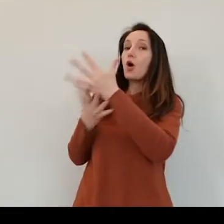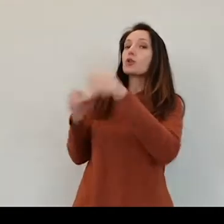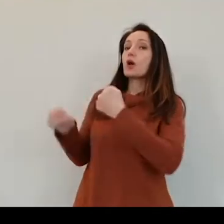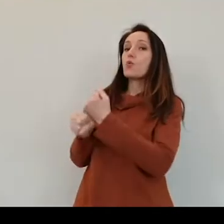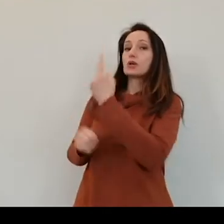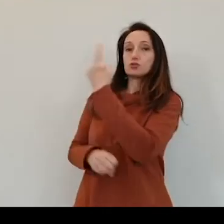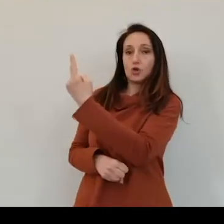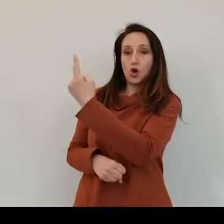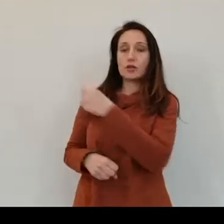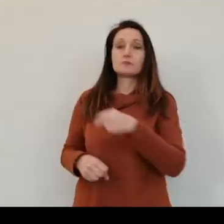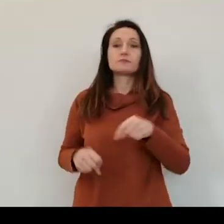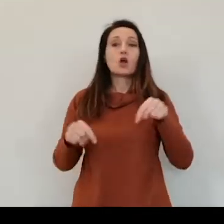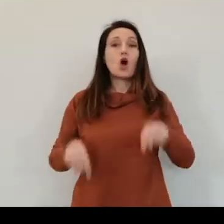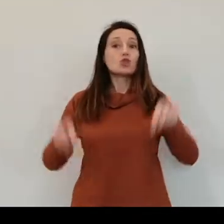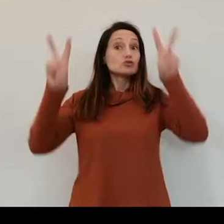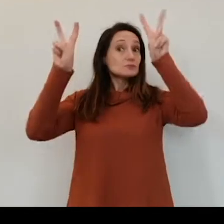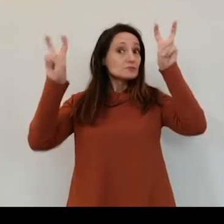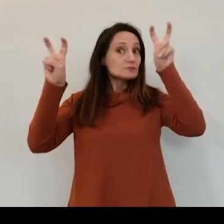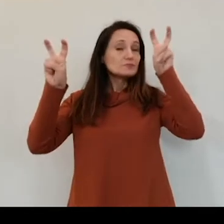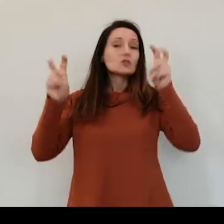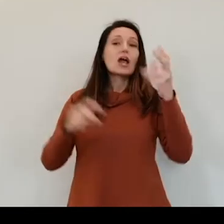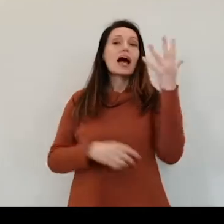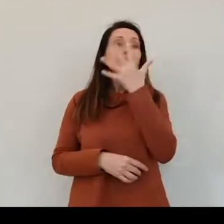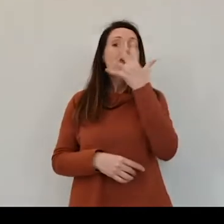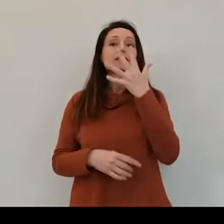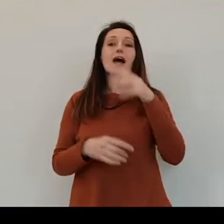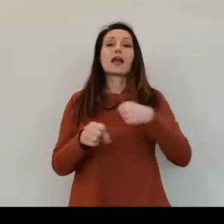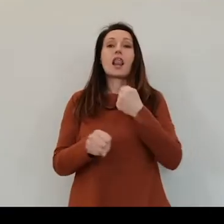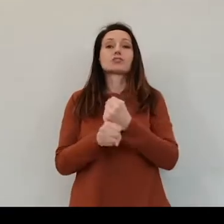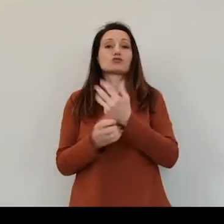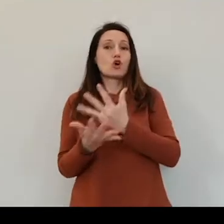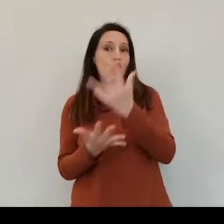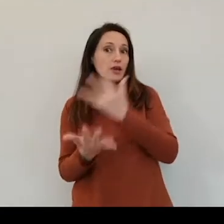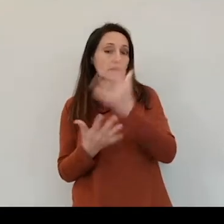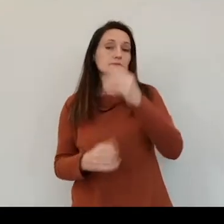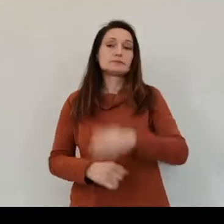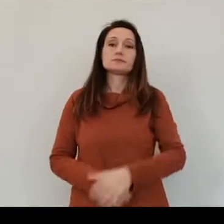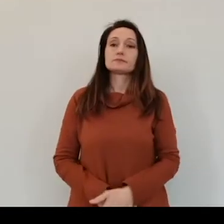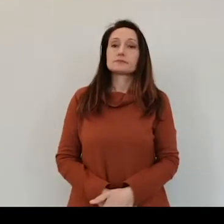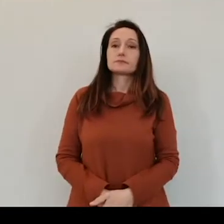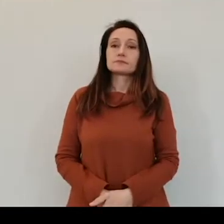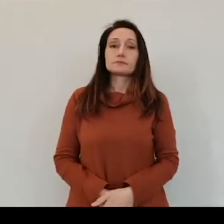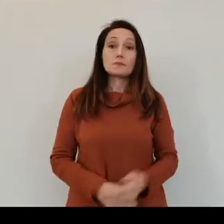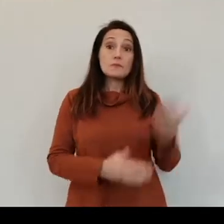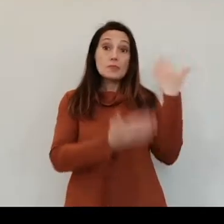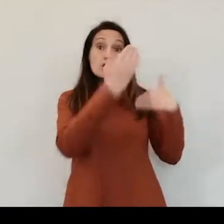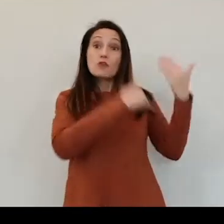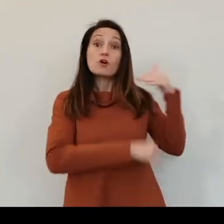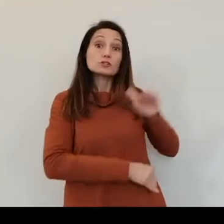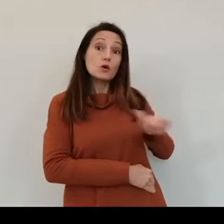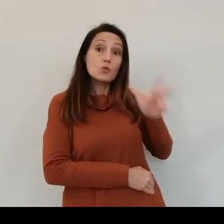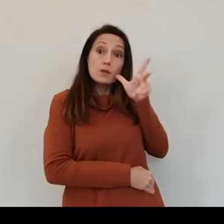A sbagliare le storie. C'era una volta una bambina che si chiamava Cappuccetto Giallo.